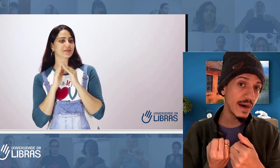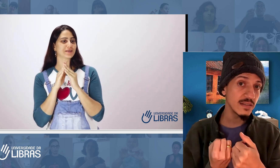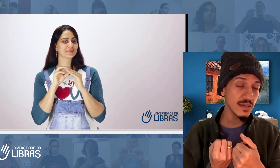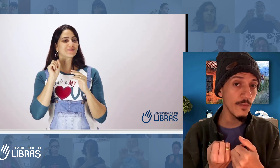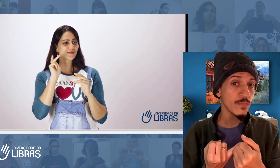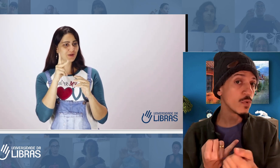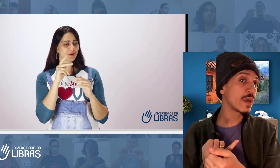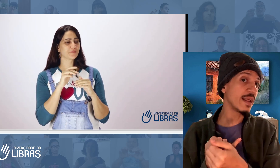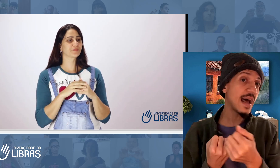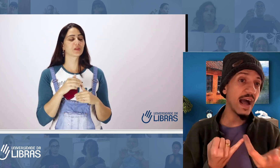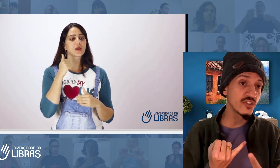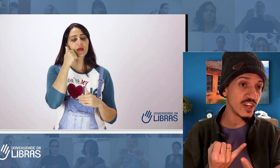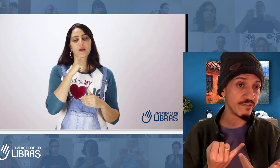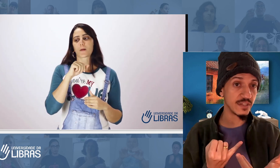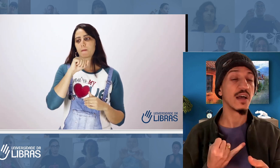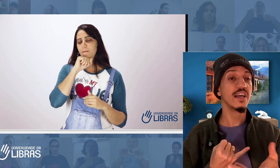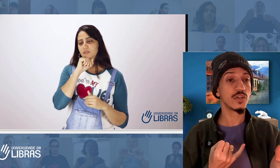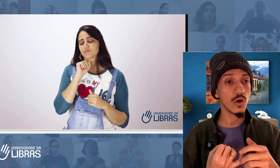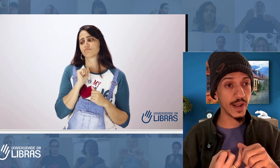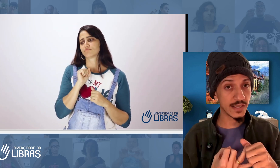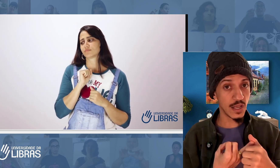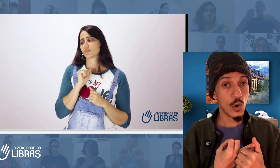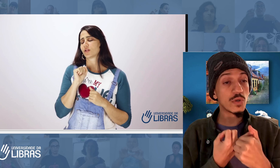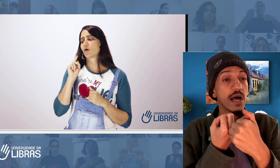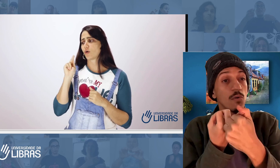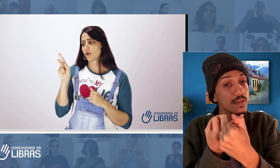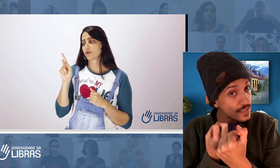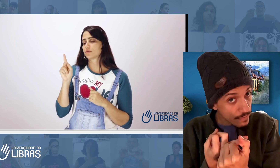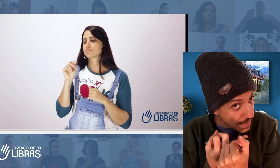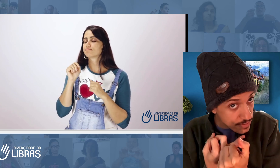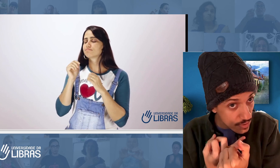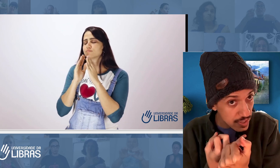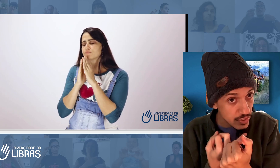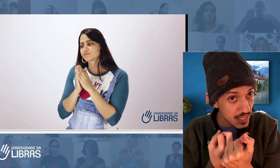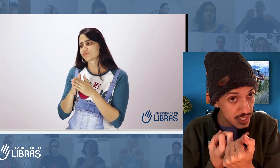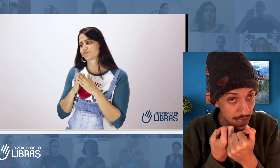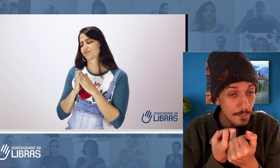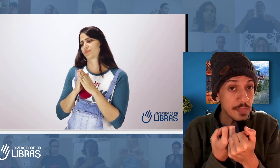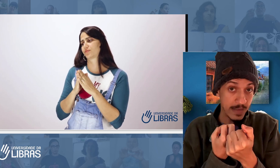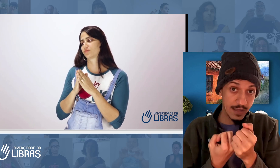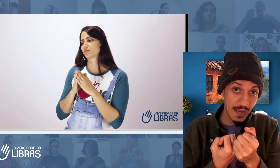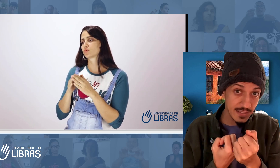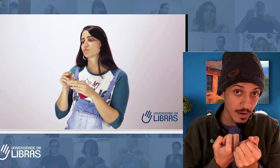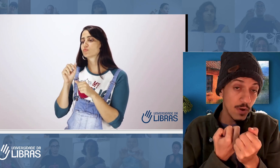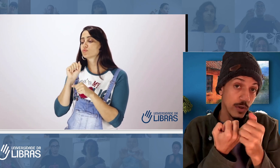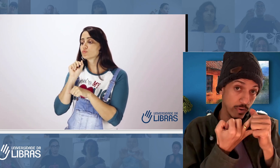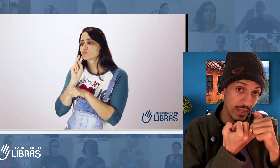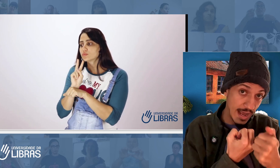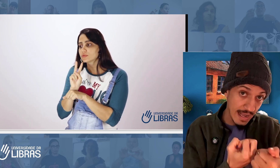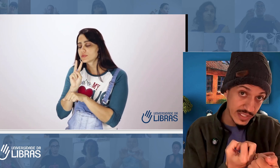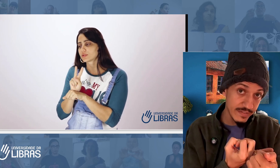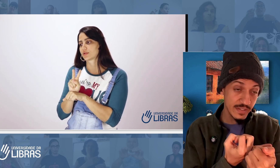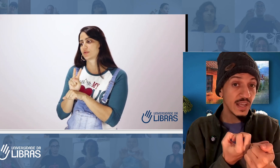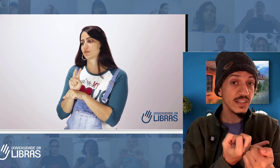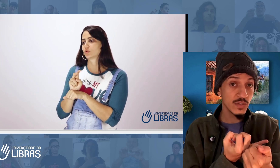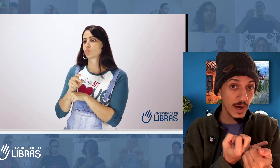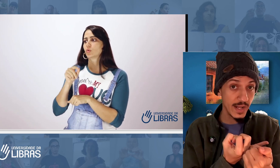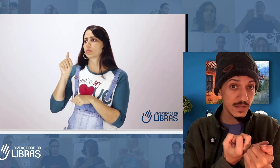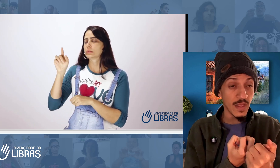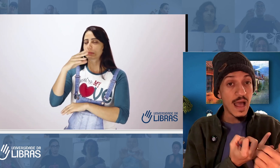são do que narrativas, histórias. Os acontecimentos do seu dia a dia nada mais são do que narrativas, histórias. A